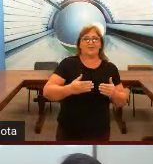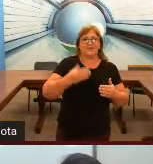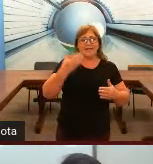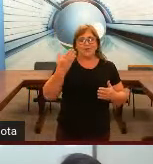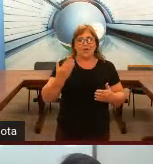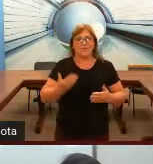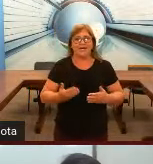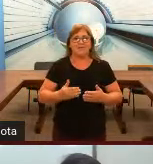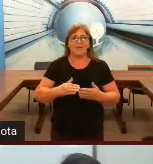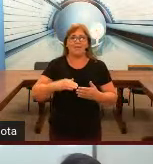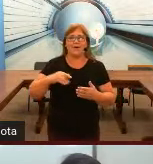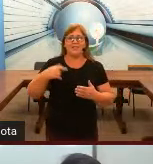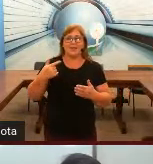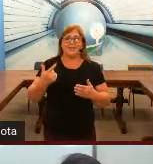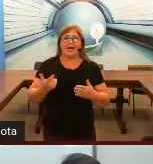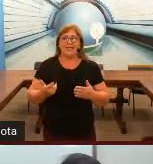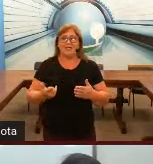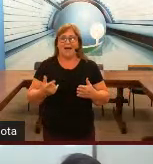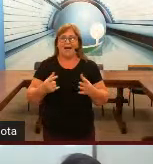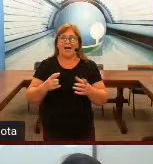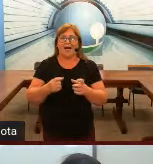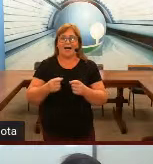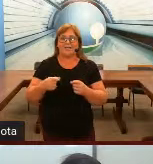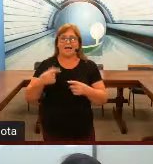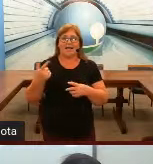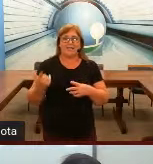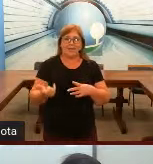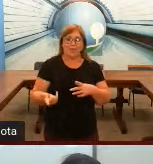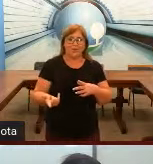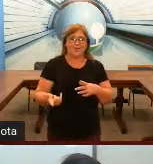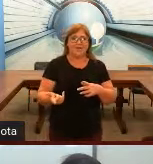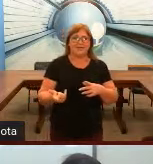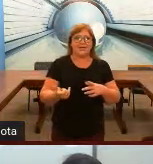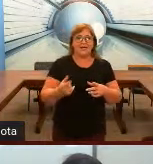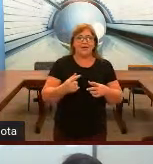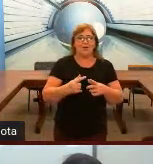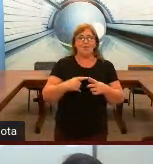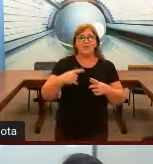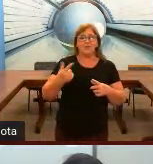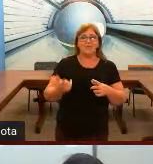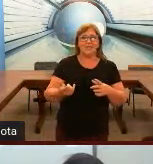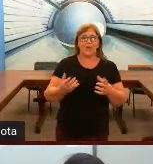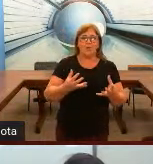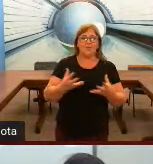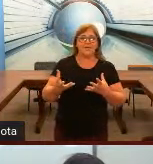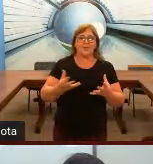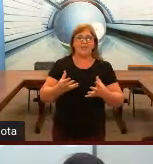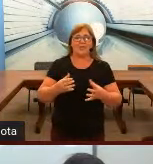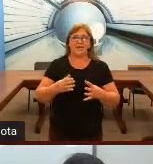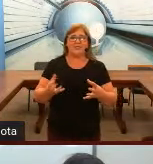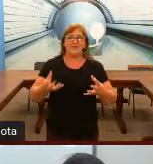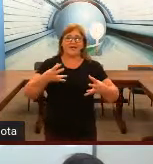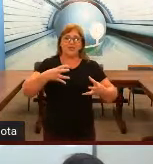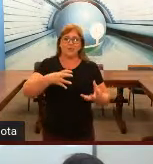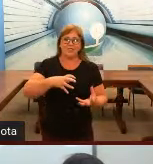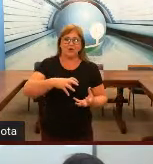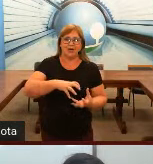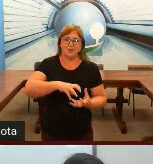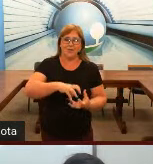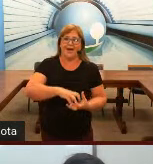natural deles, para depois aprender a língua com o português. Como segunda língua, é consequente, mas diferente de uma escola regular,